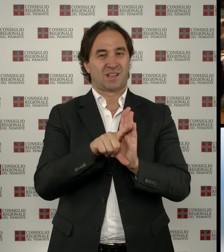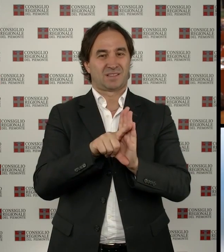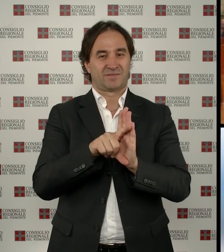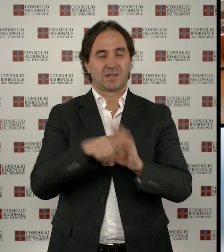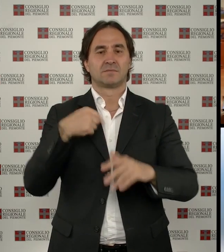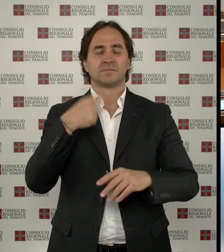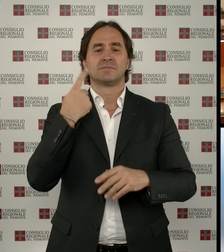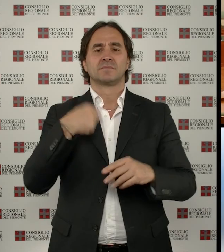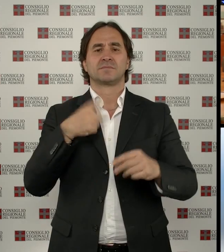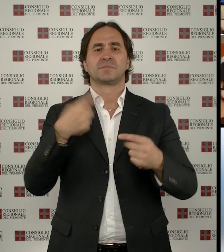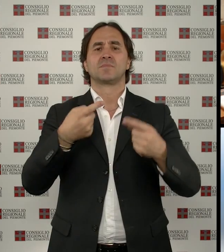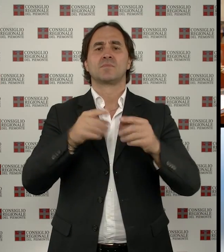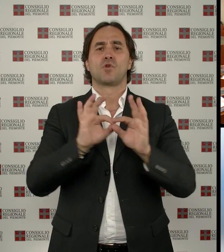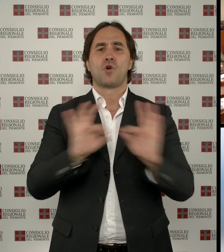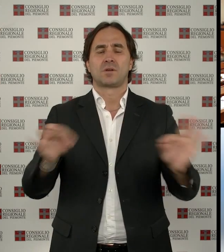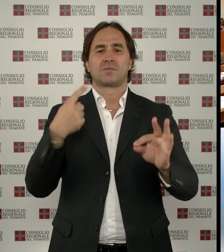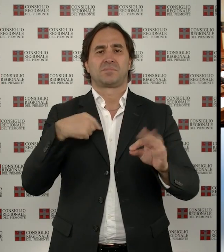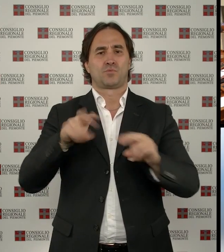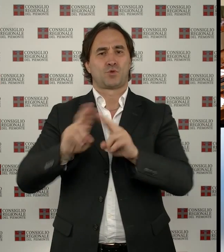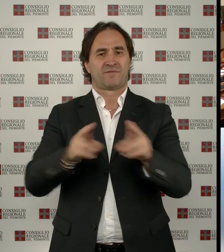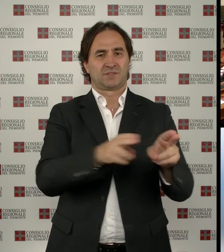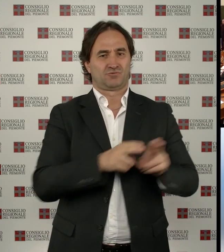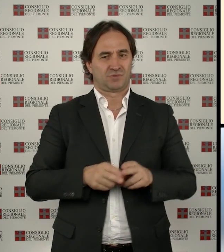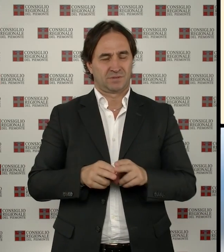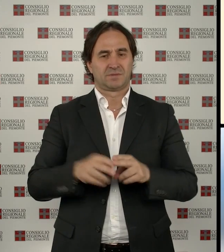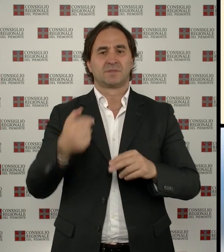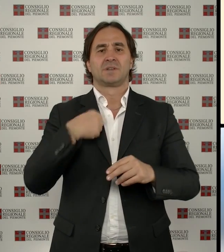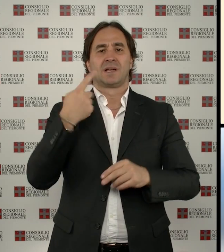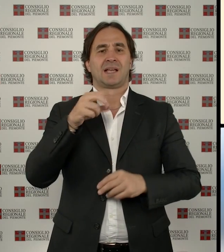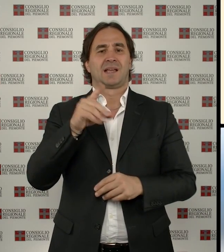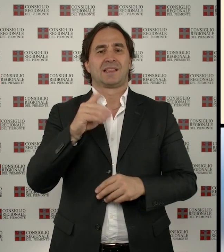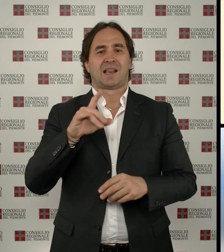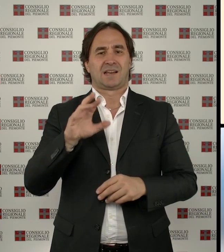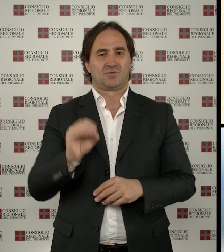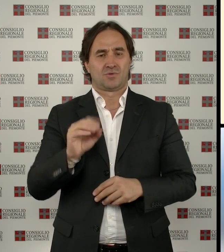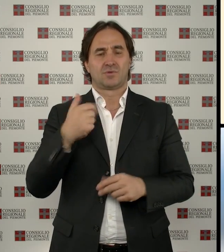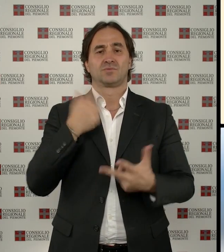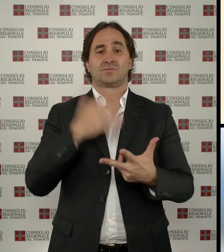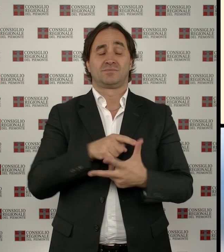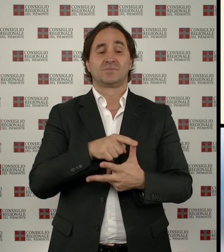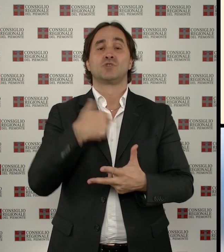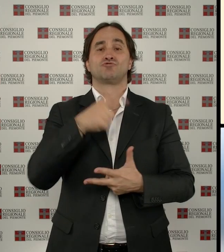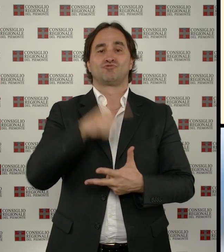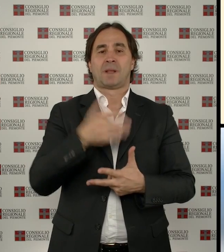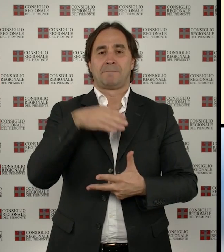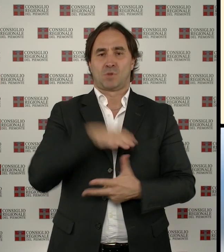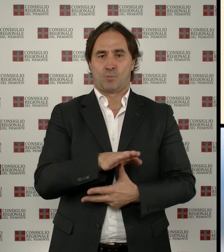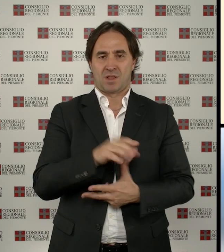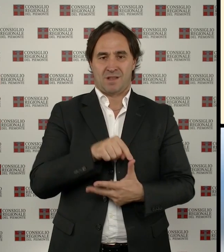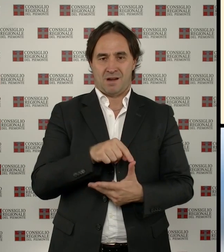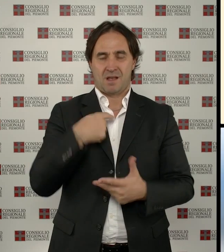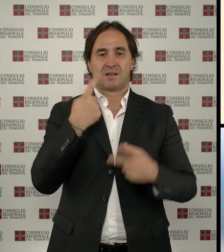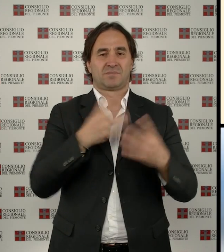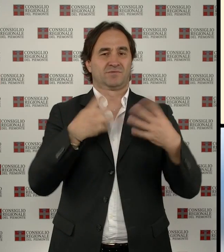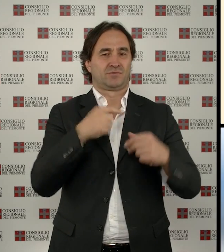riordina le province in attuazione della Del Rio. Il provvedimento disegna tre aree vaste oltre la città metropolitana per lo svolgimento delle funzioni